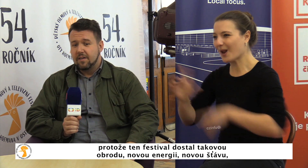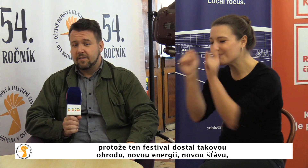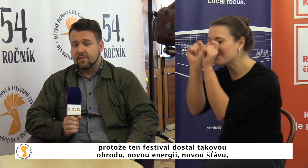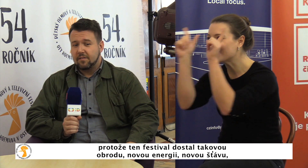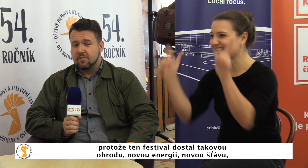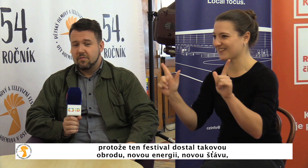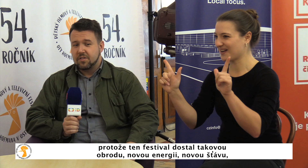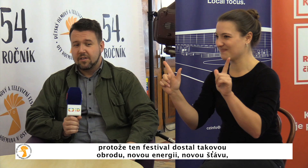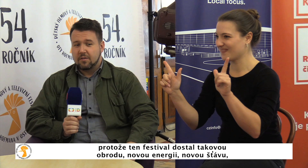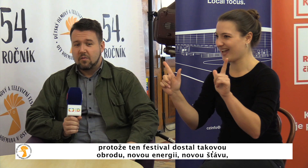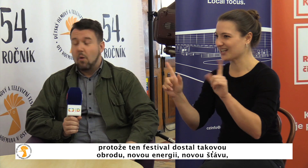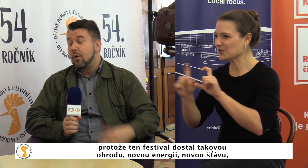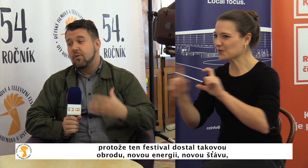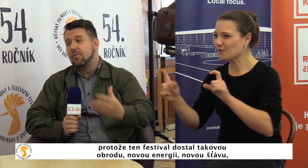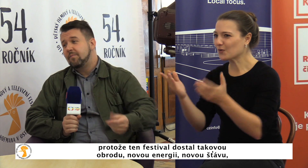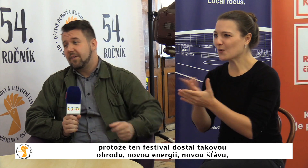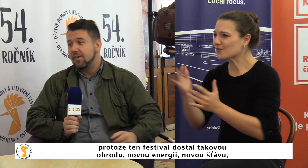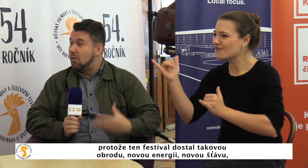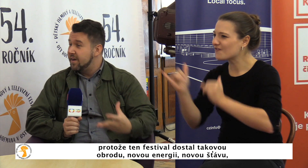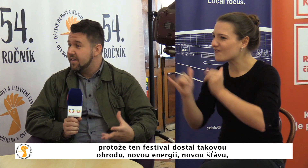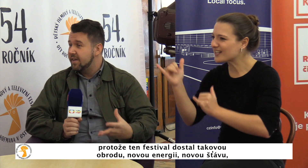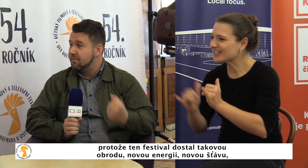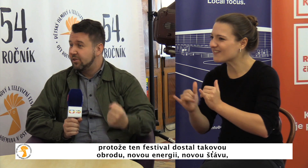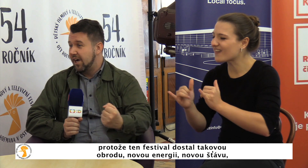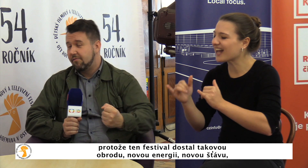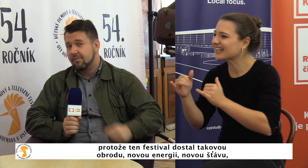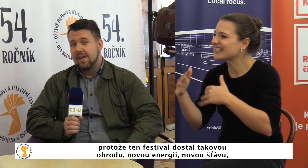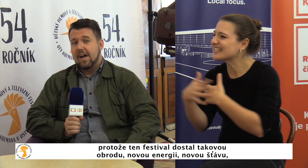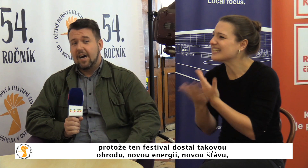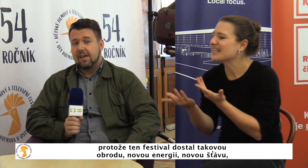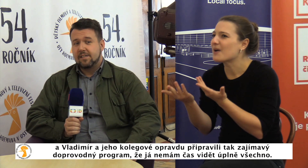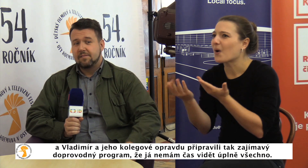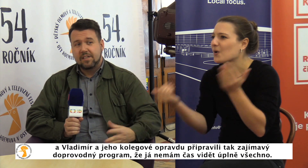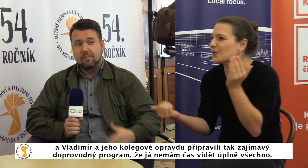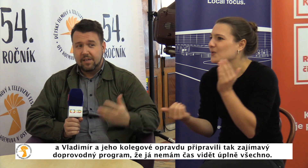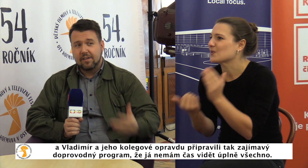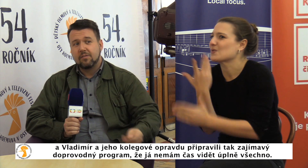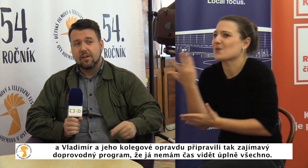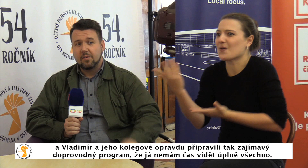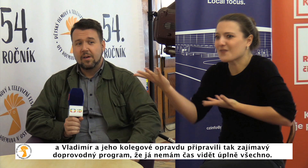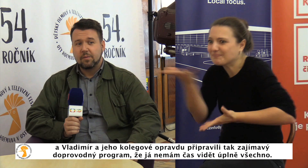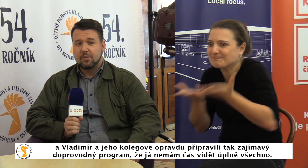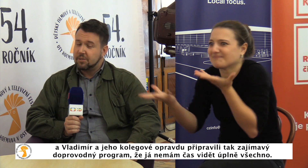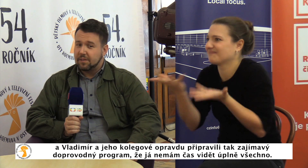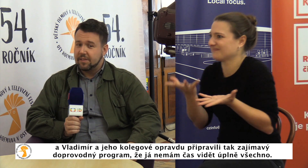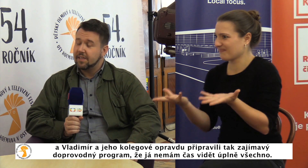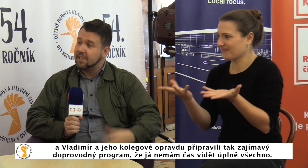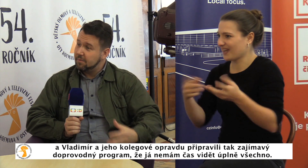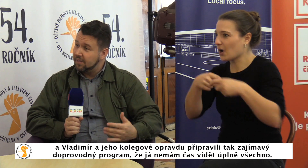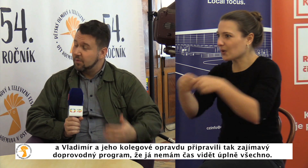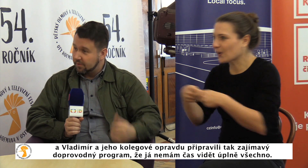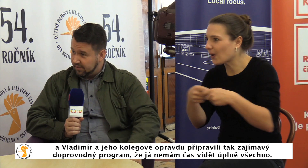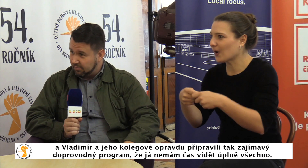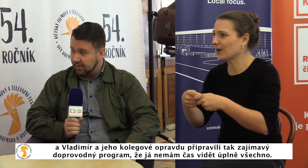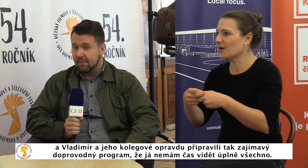dostal takovou obrodu, novou energii, novou šťávu. A Vladimír i jeho kolegové opravdu připravili tak